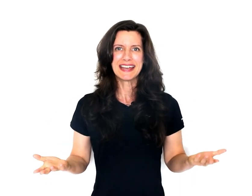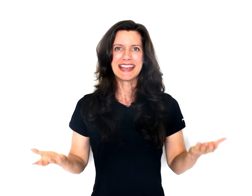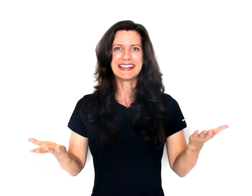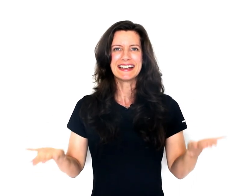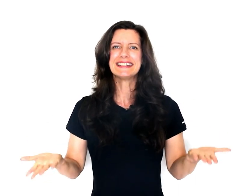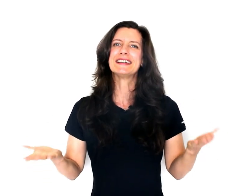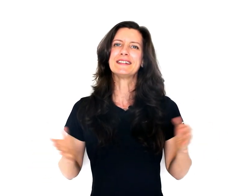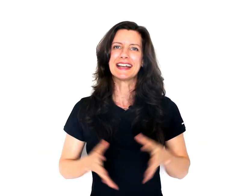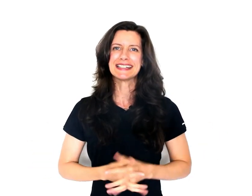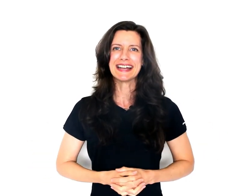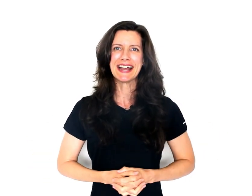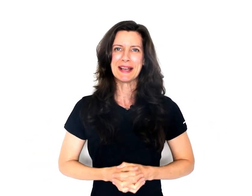and until next time!